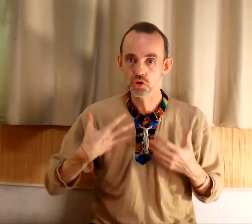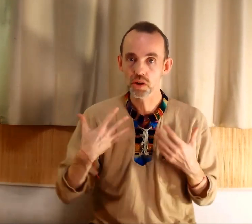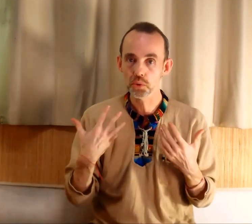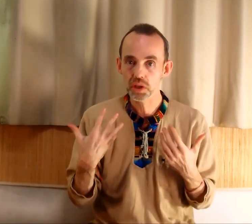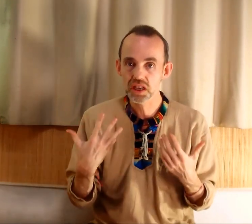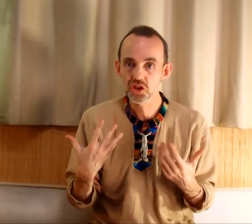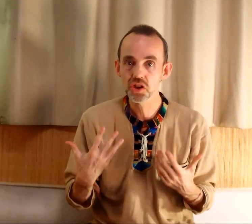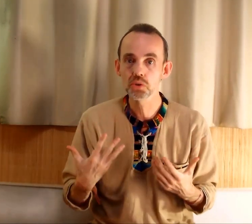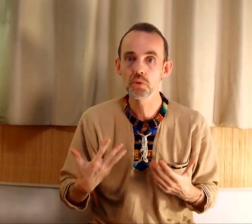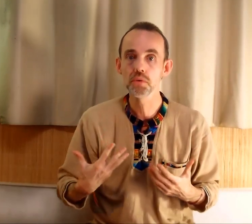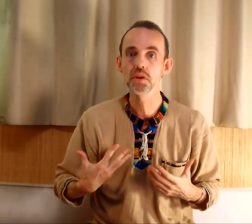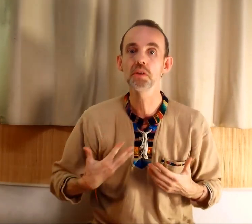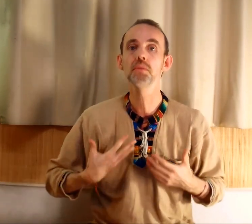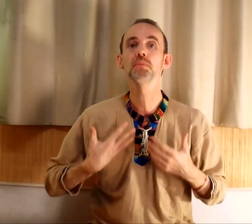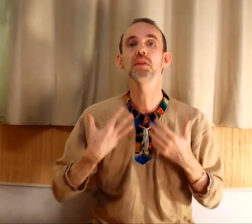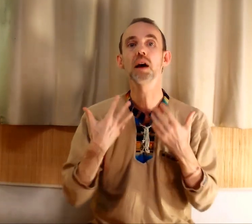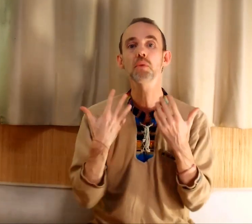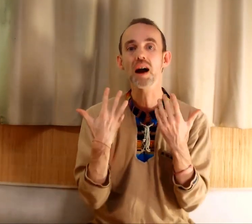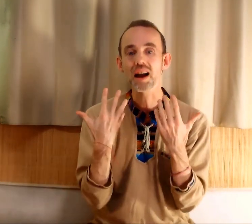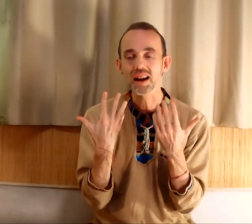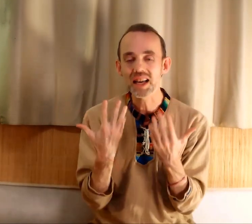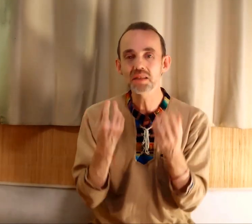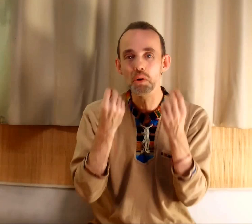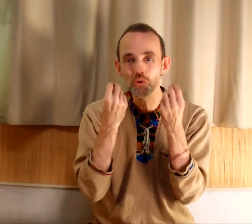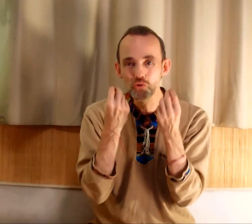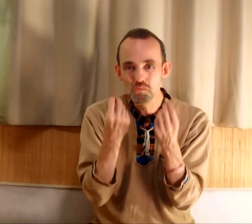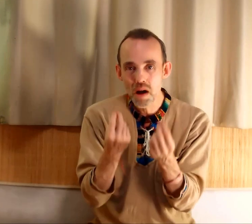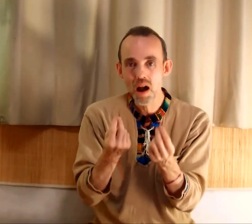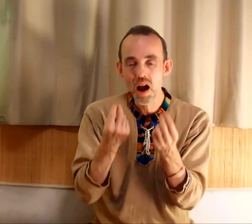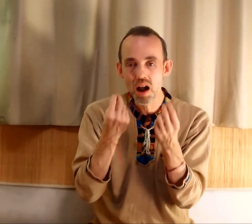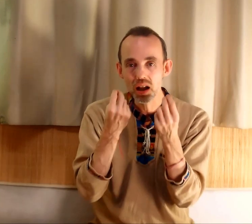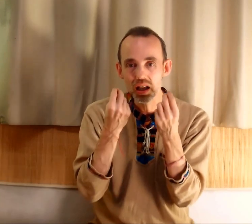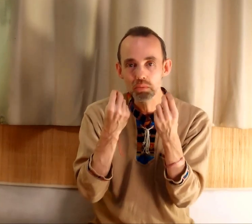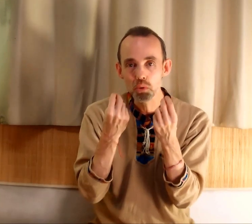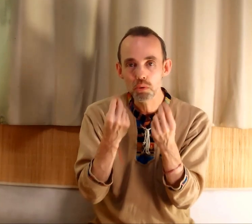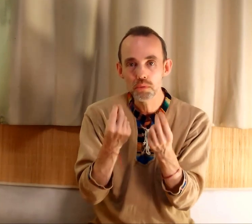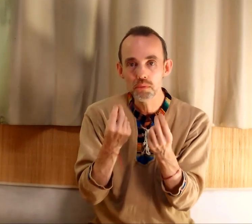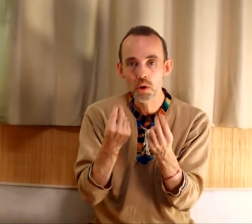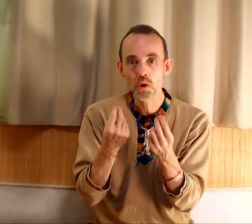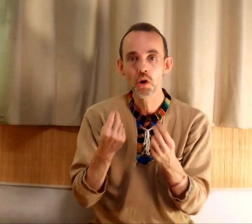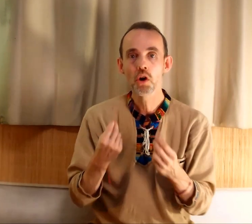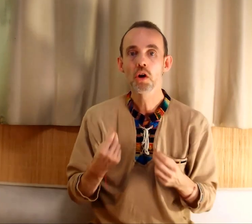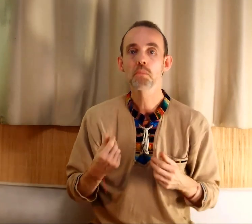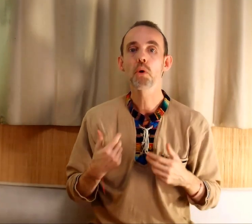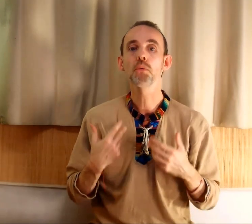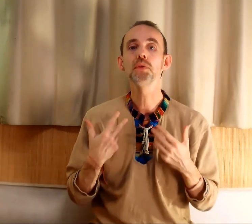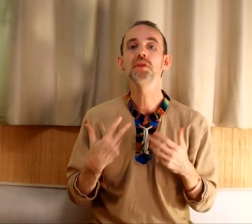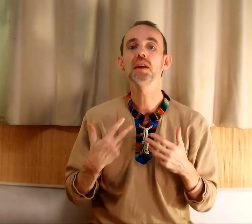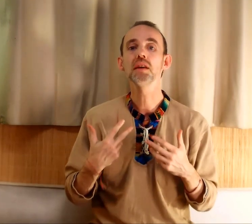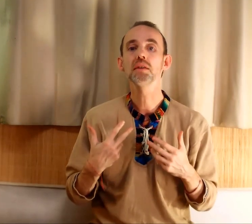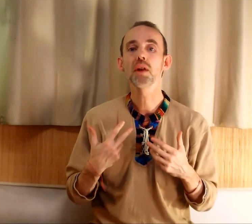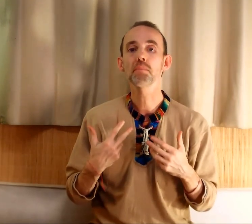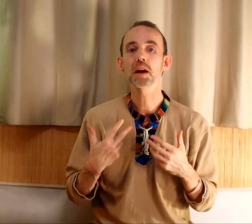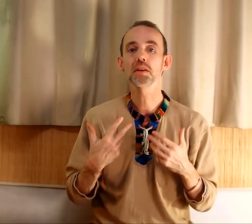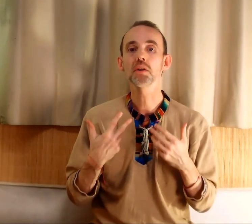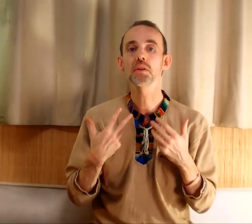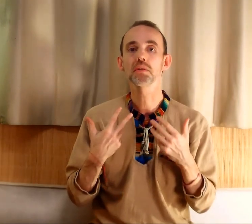changer votre hygiène de vie, d'avoir un rythme humain, un rythme vivant. Profitez de la période